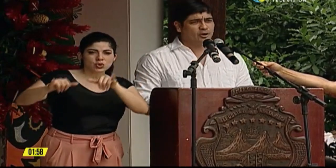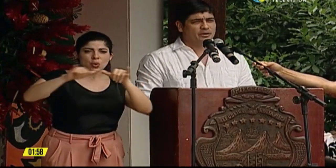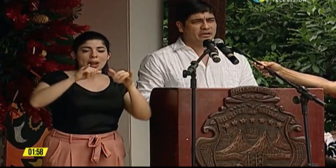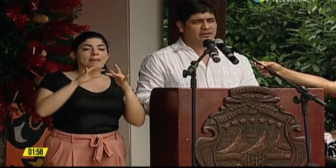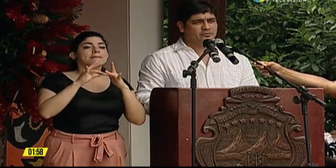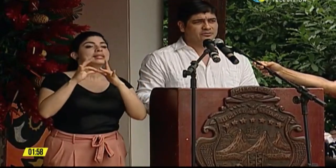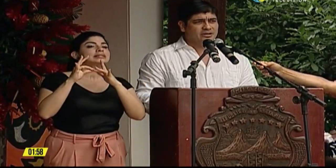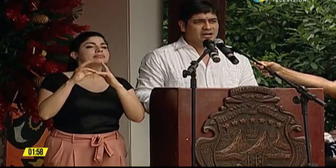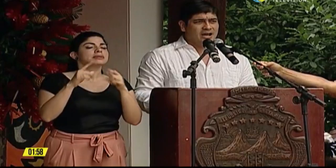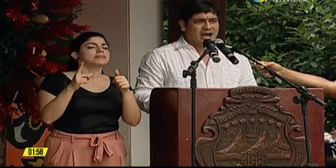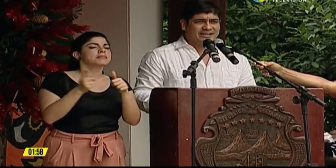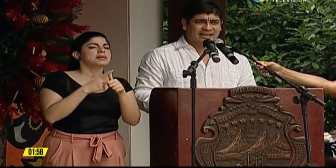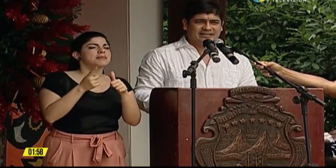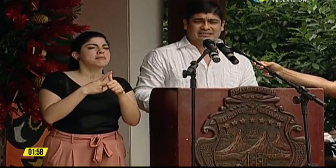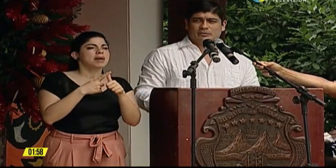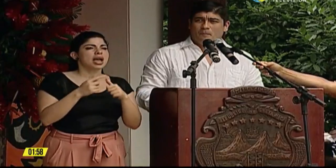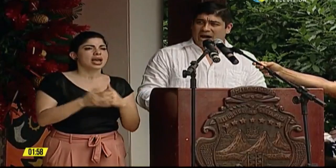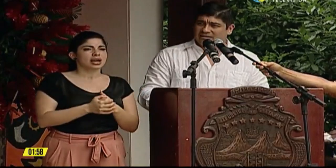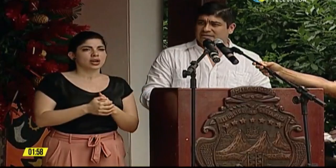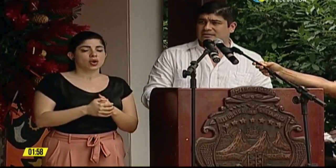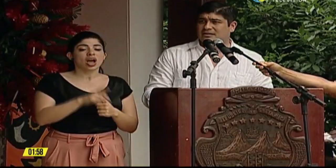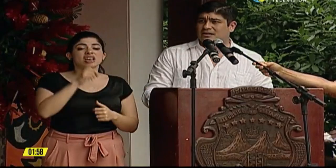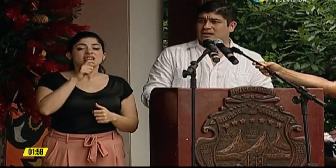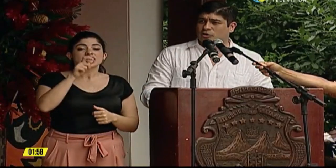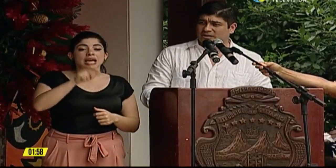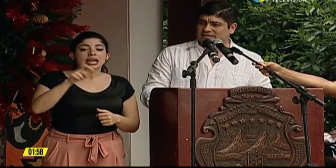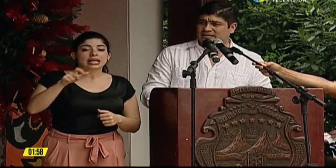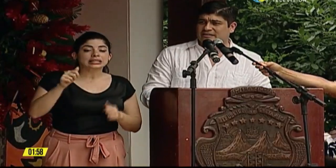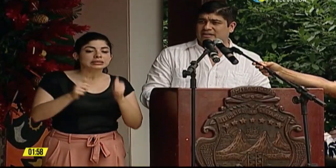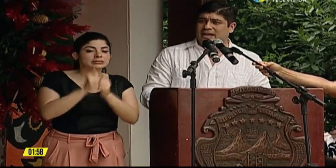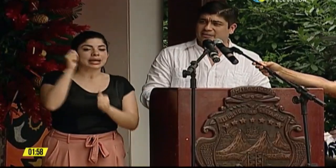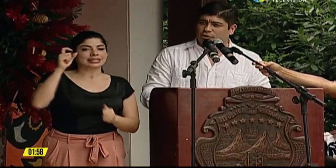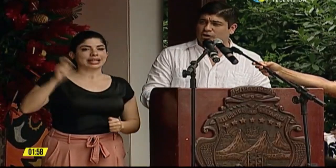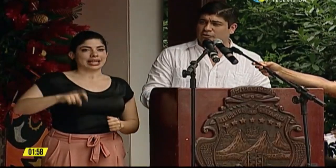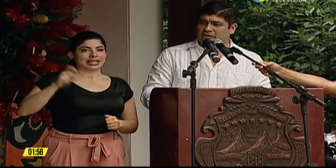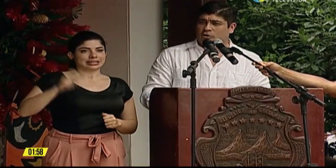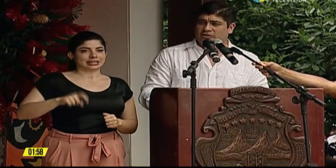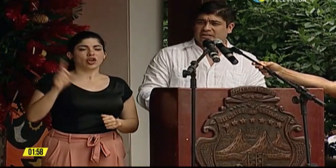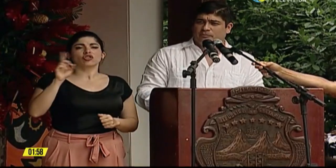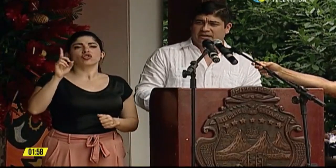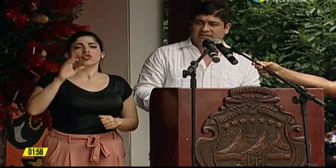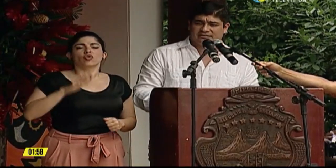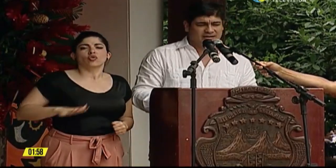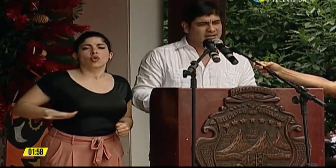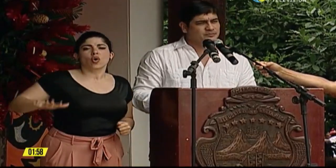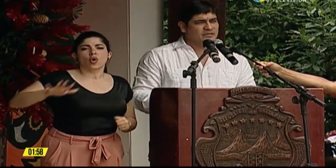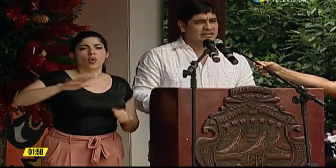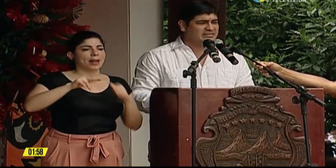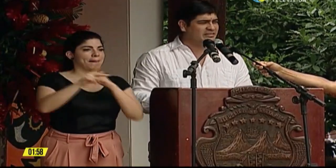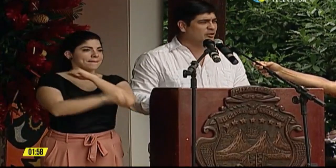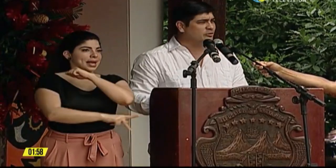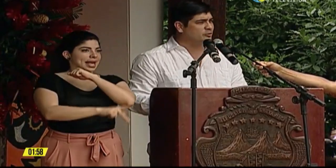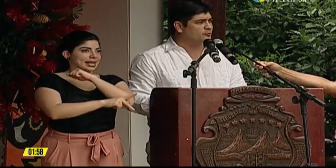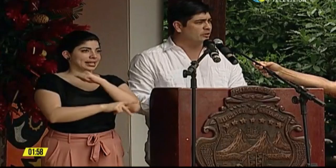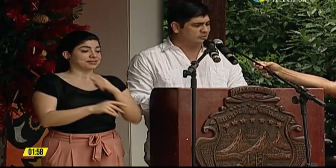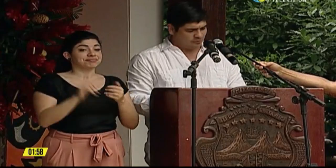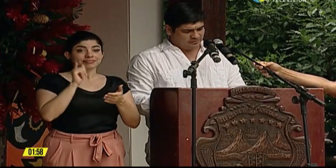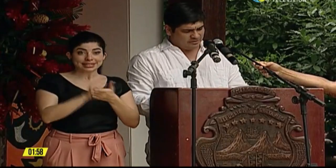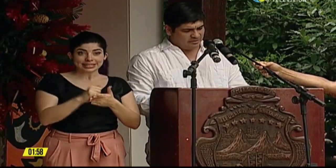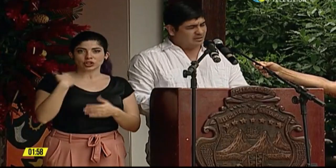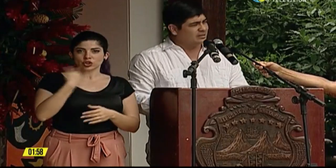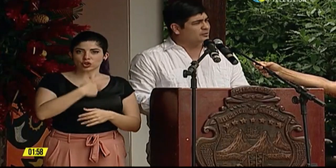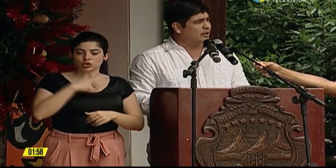sobre todo primero a quienes más lo necesitan en todos los rincones del país. Y ese ha sido nuestro